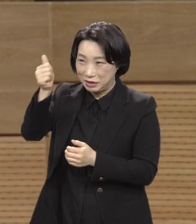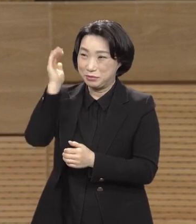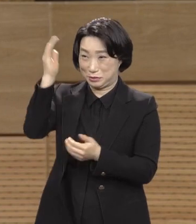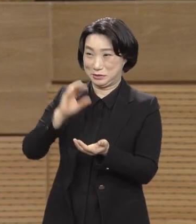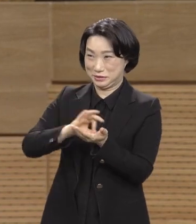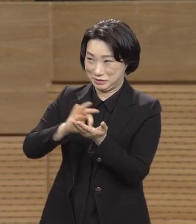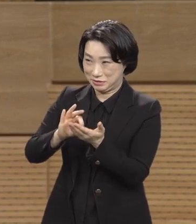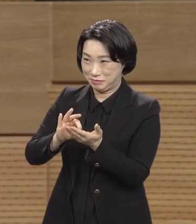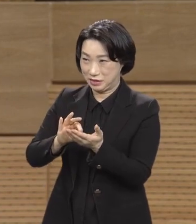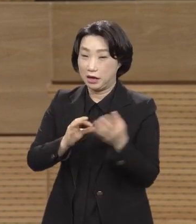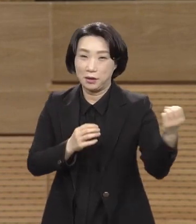아멘